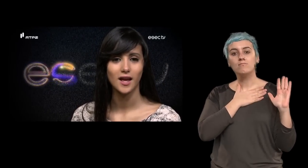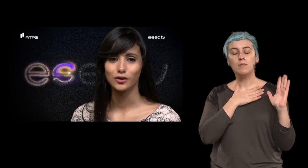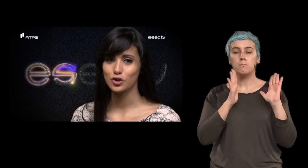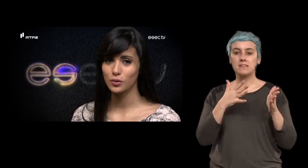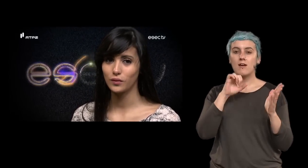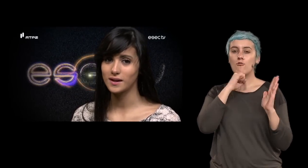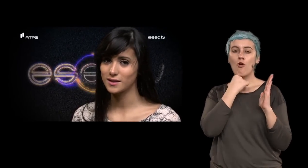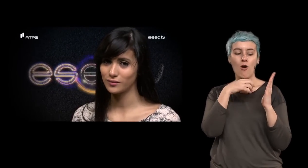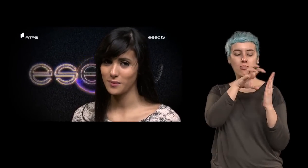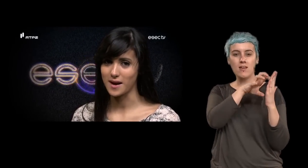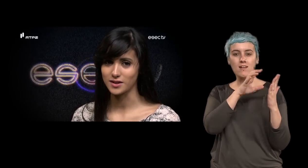de descodificação da imagem.